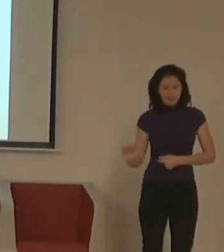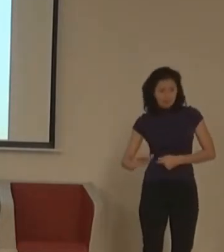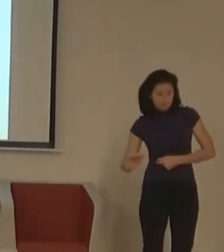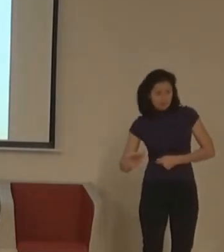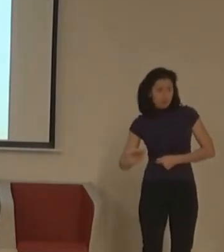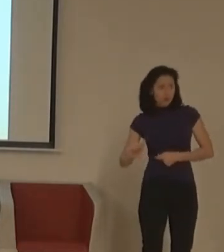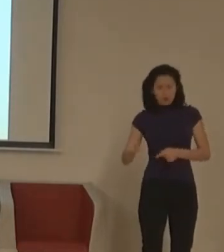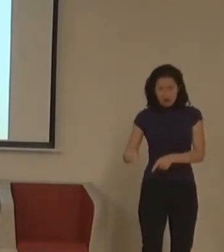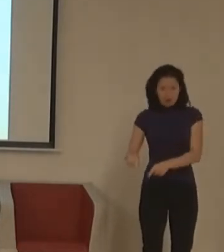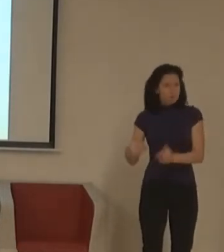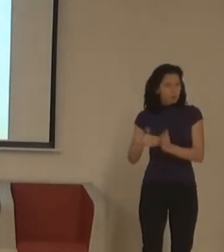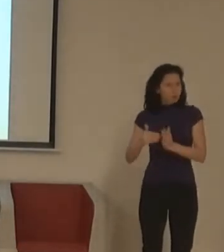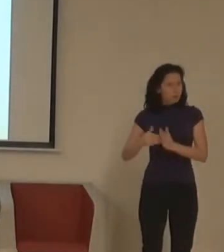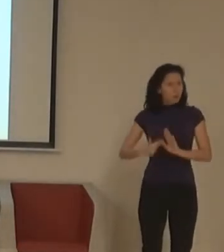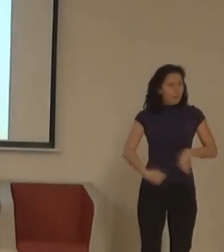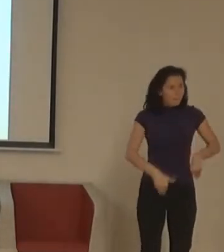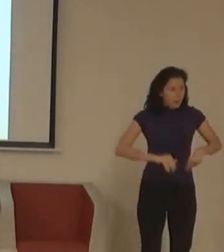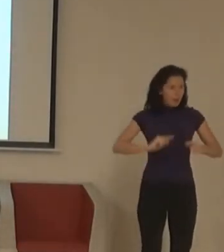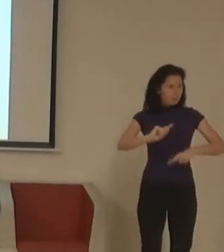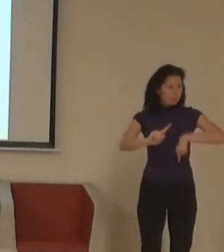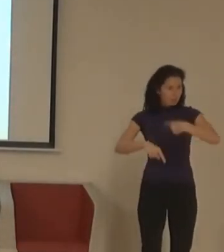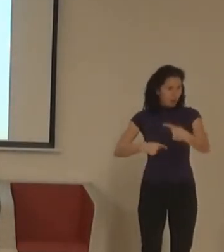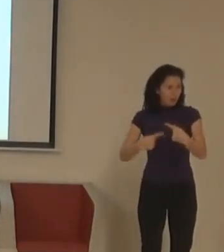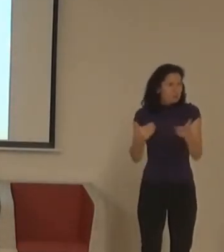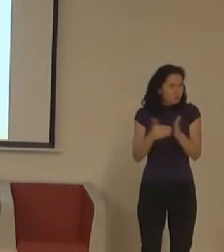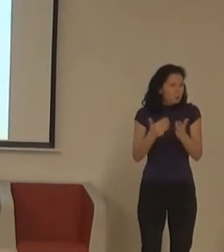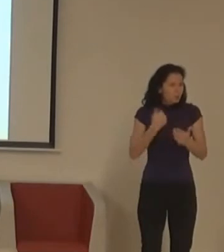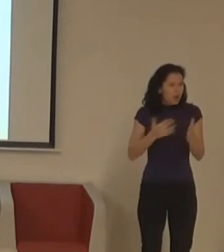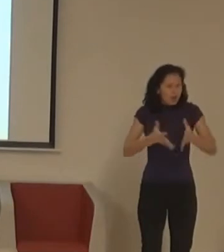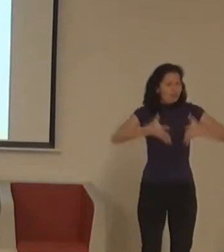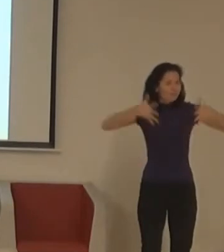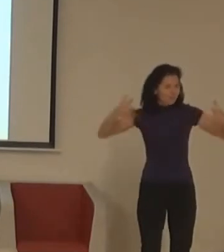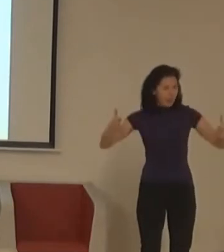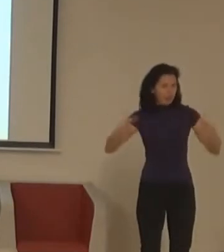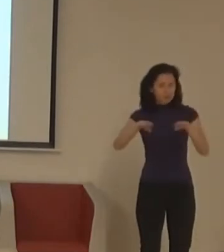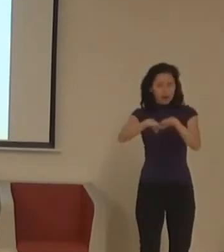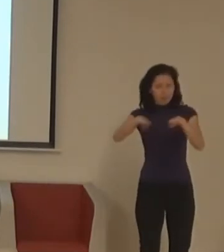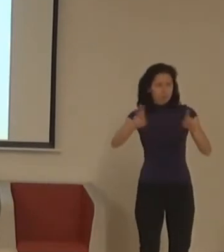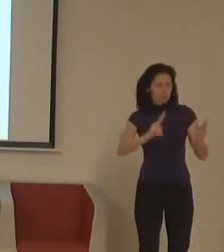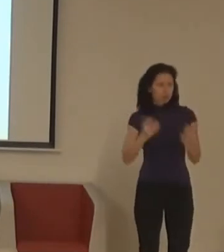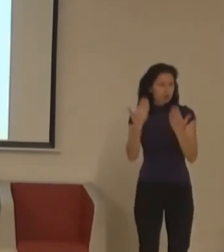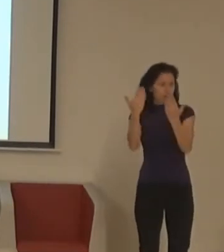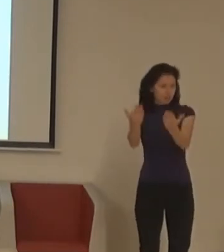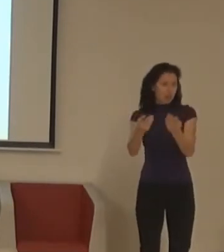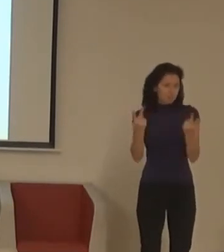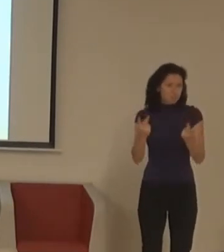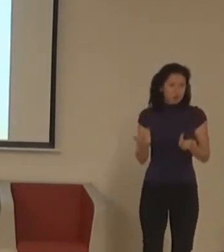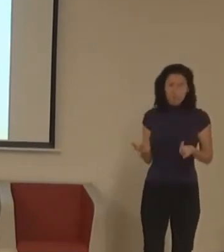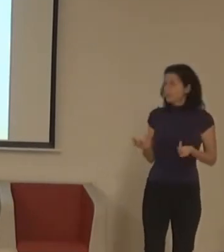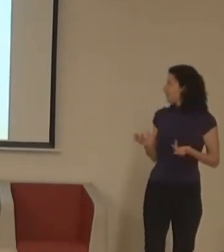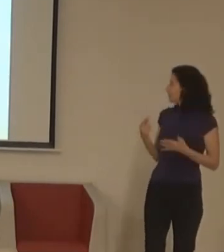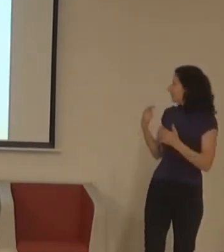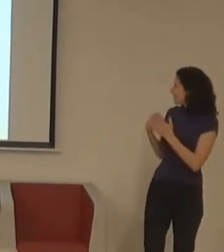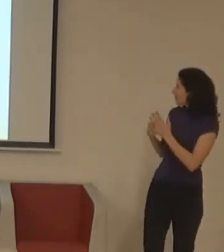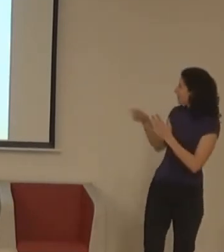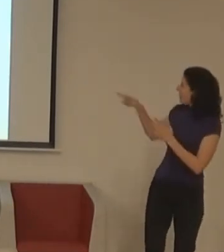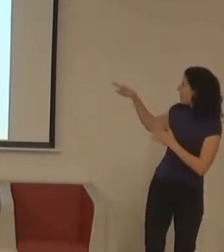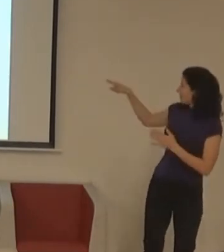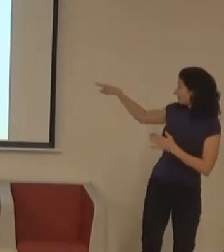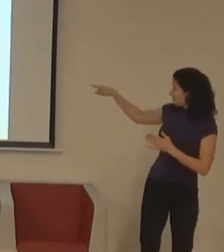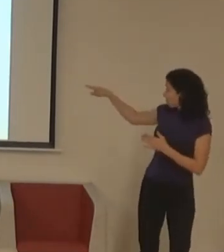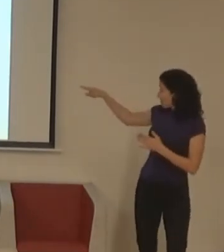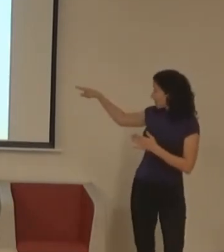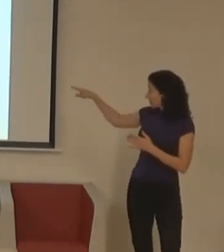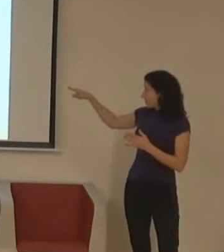je ten záchod dostaleko. Takhle vejdete, takhle jdete, jiným prostorem, takhle zahnete, takhle a tady jste.